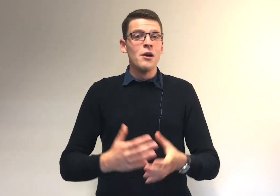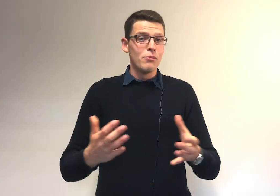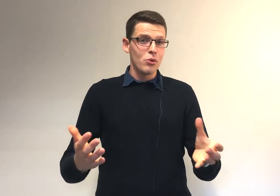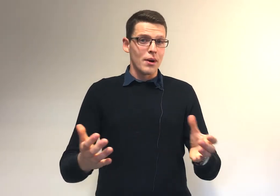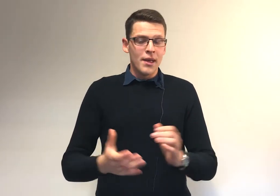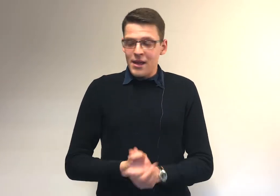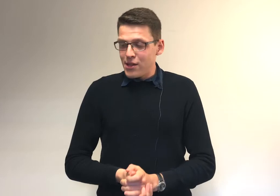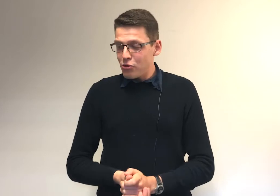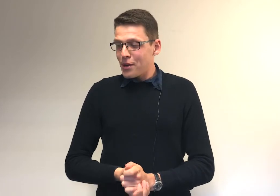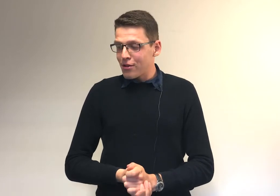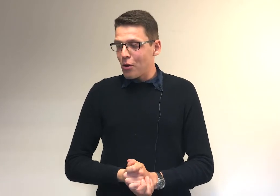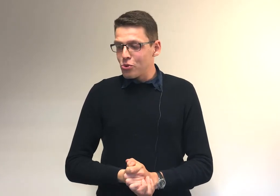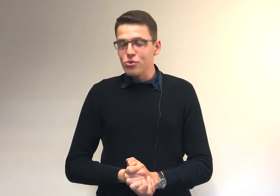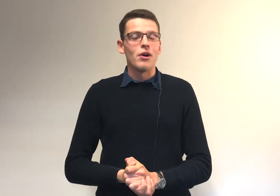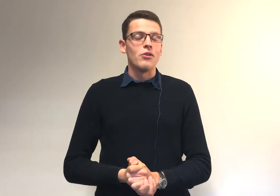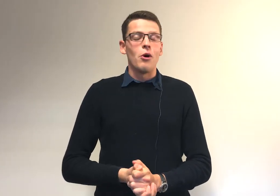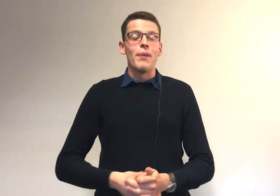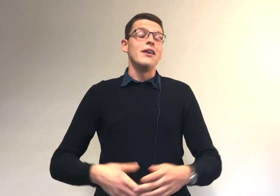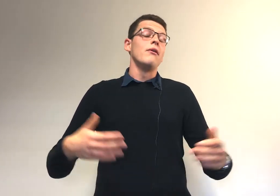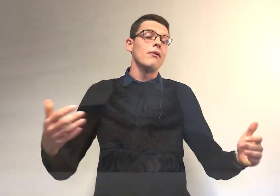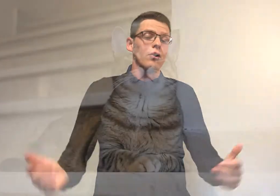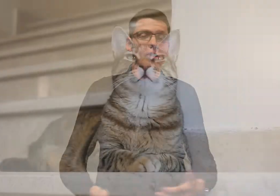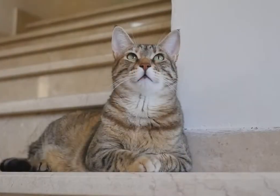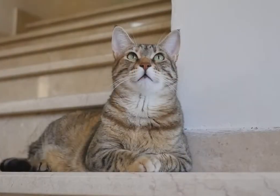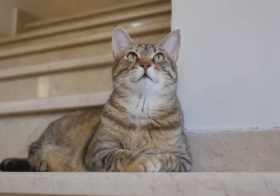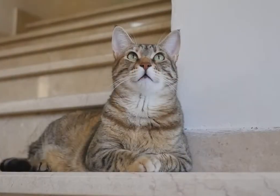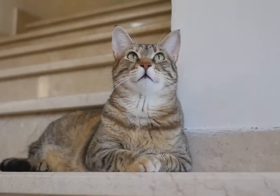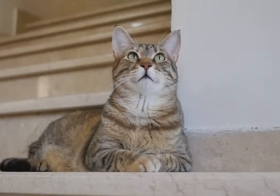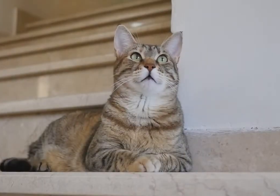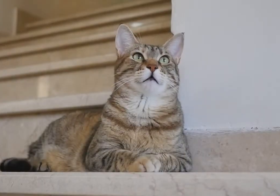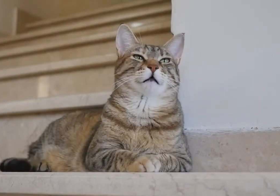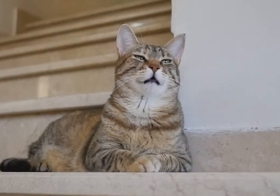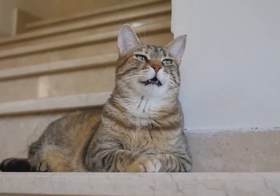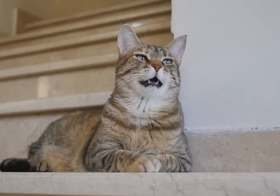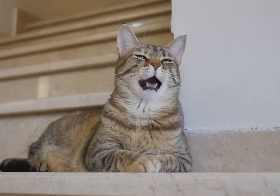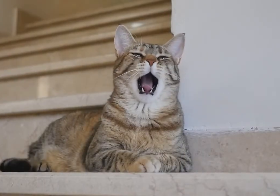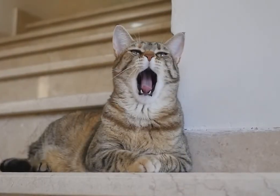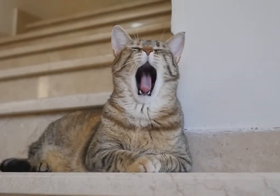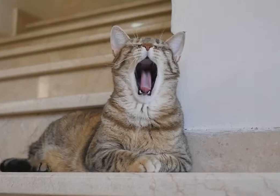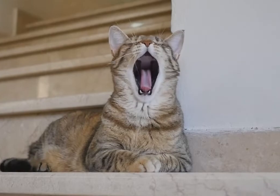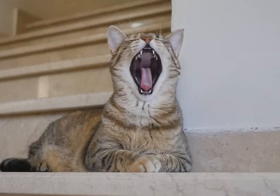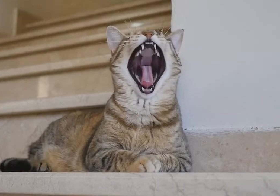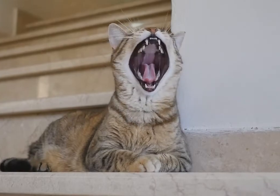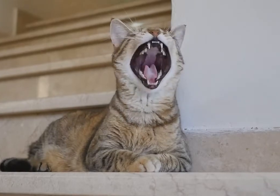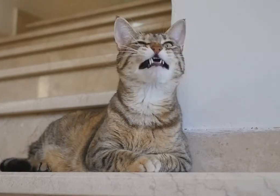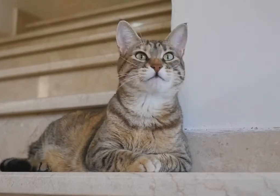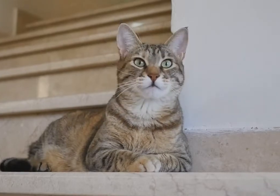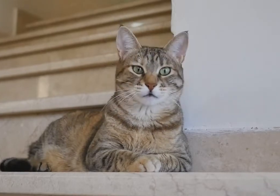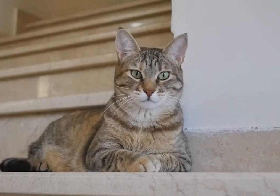Pourquoi ? Si tu es présent en cours, en baillant, en t'endormant, tu dormiras mieux dans ton lit. Ça ne sert à rien de venir en cours. Si c'est pour